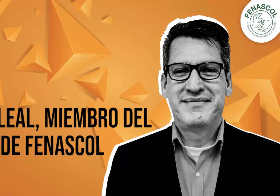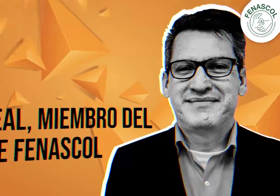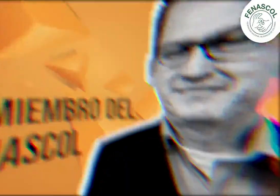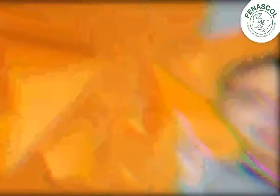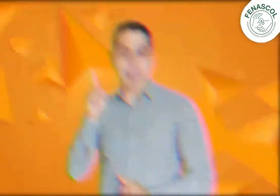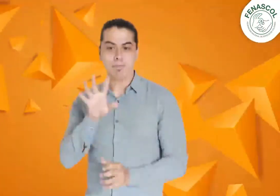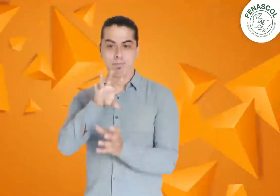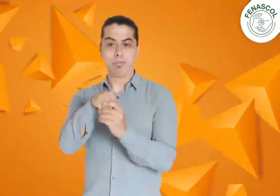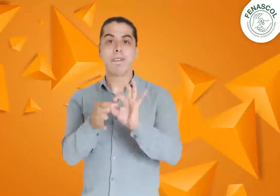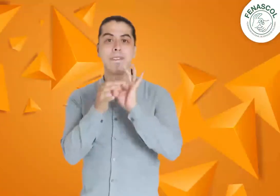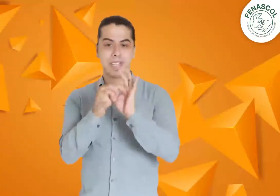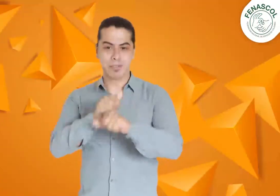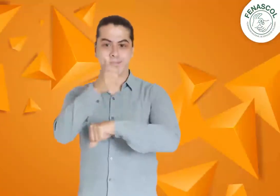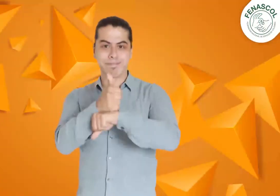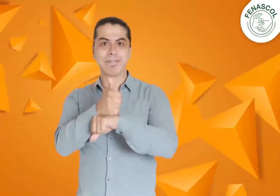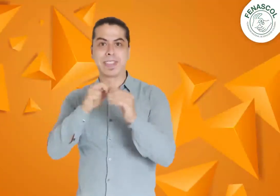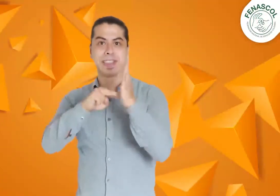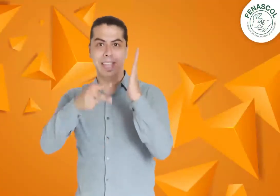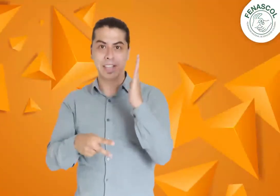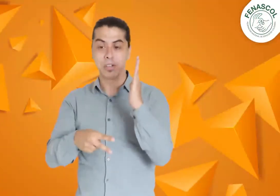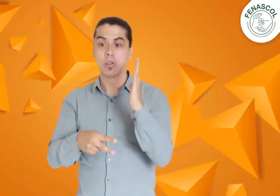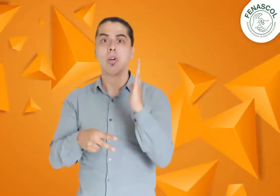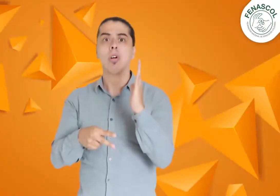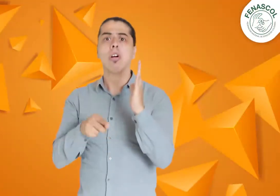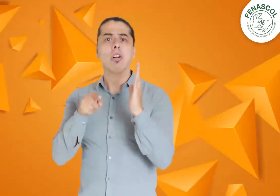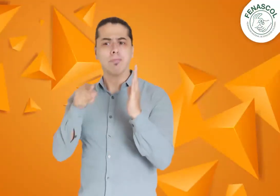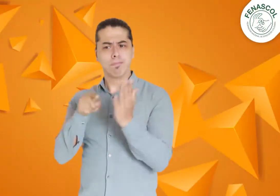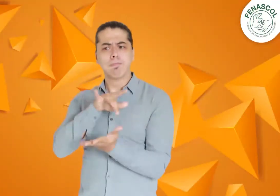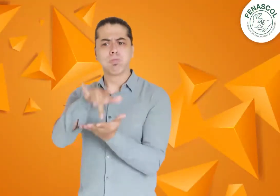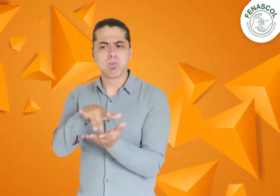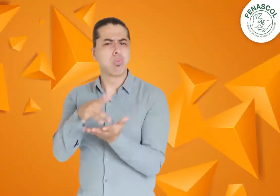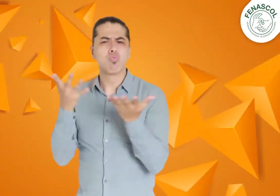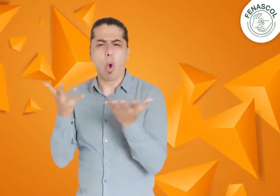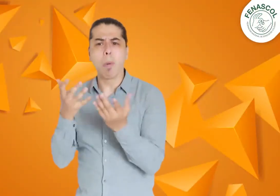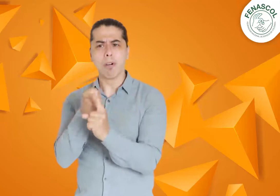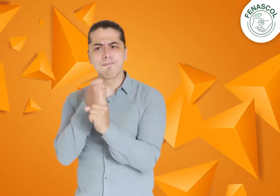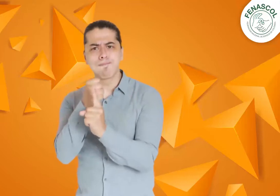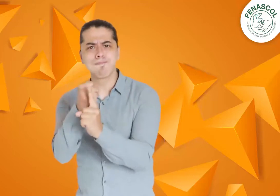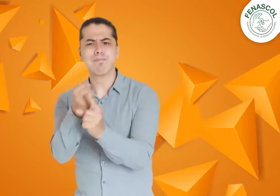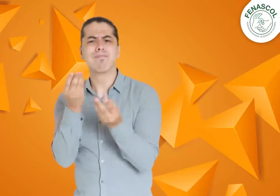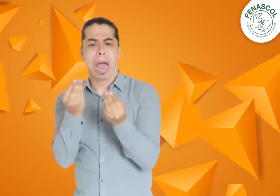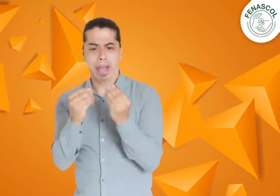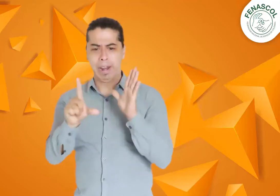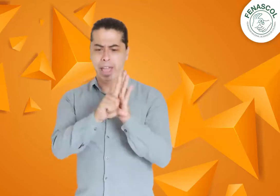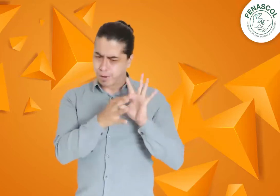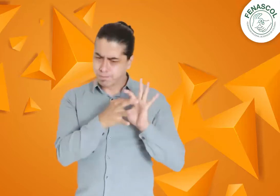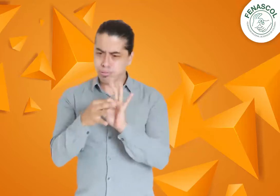José es el director técnico de la FENASCOL y cuya presencia en este consejo busca gestionar el